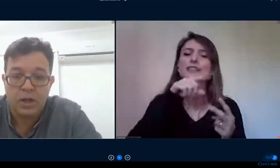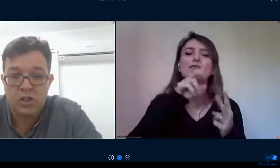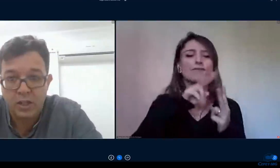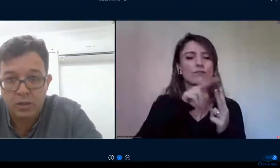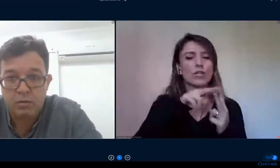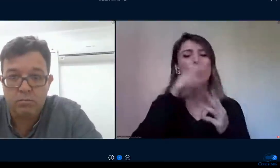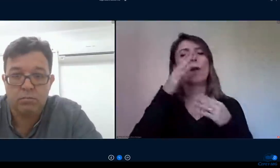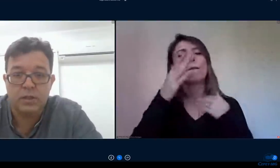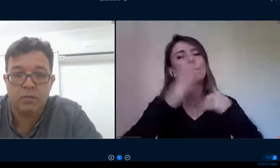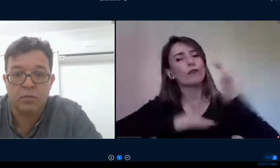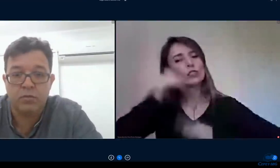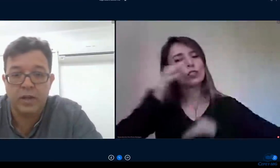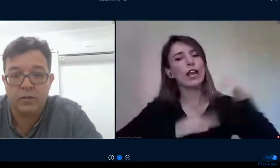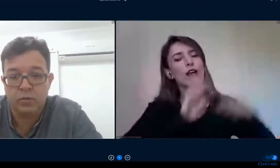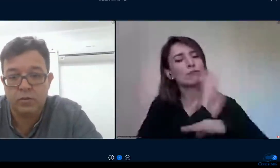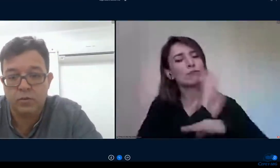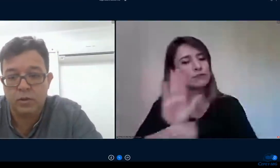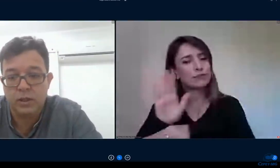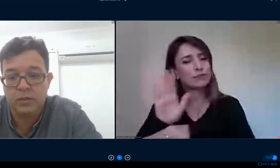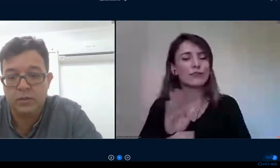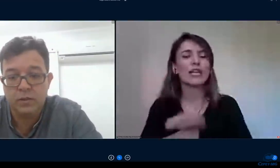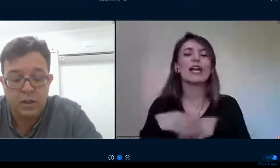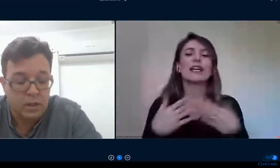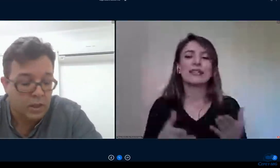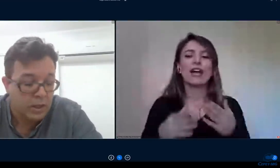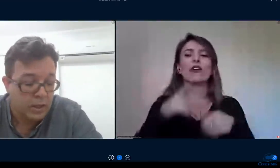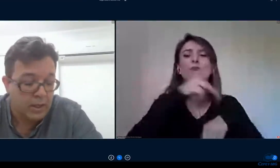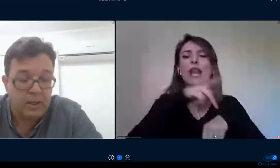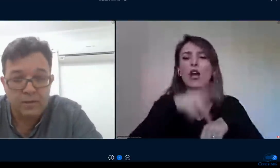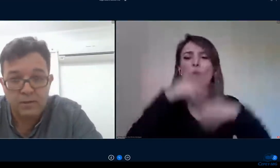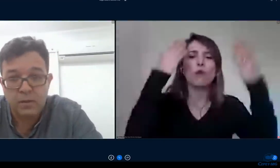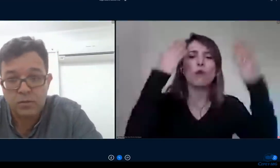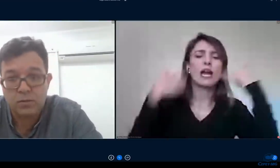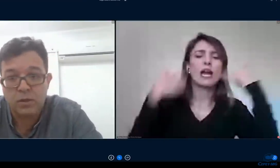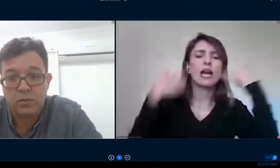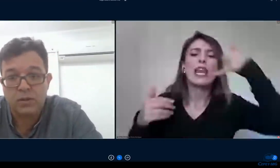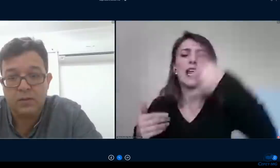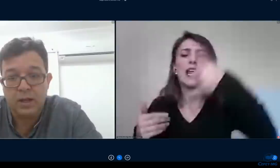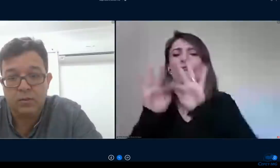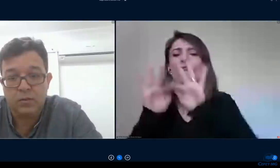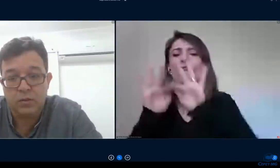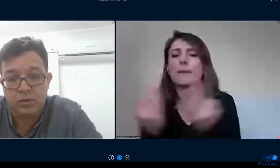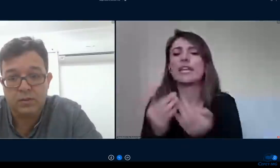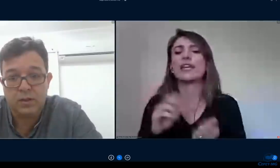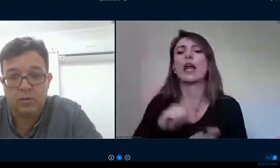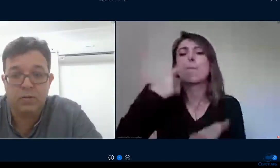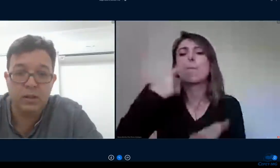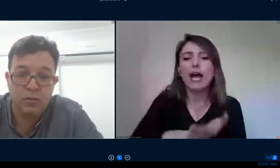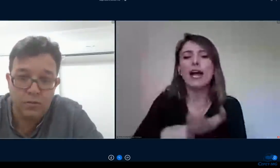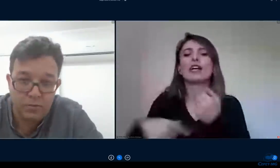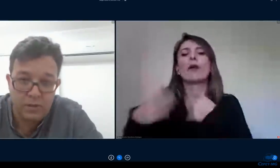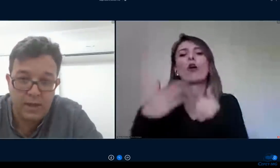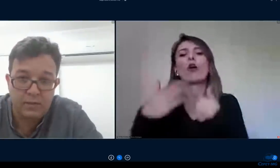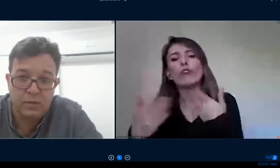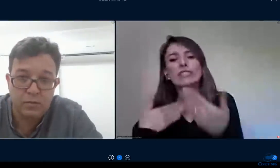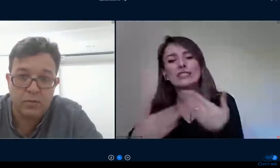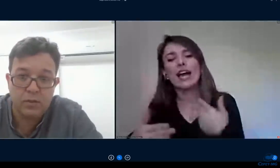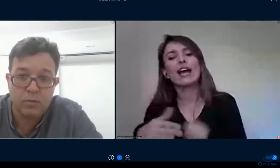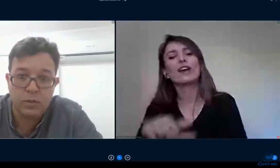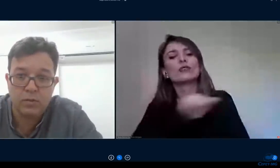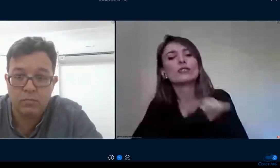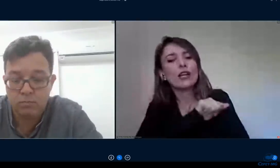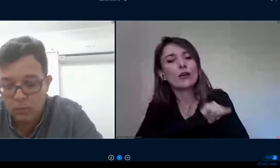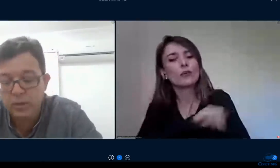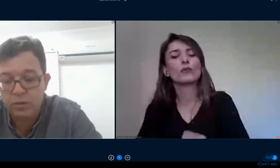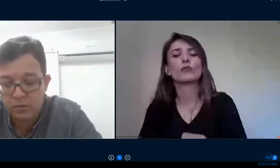agendam uma conversa com os estudantes eles estão autorizados a utilizar os veículos oficiais da